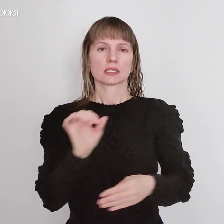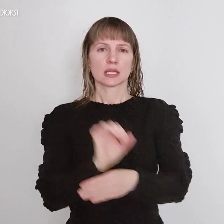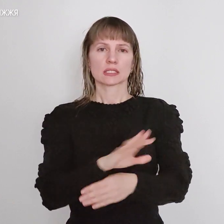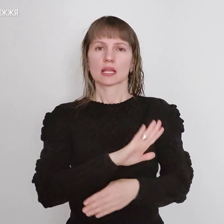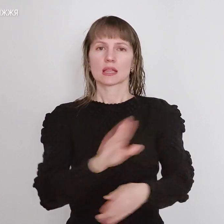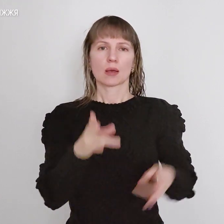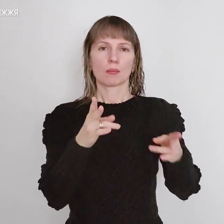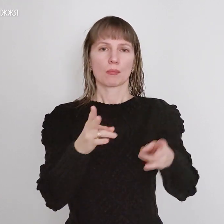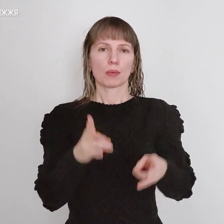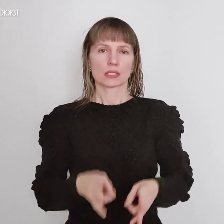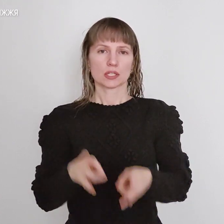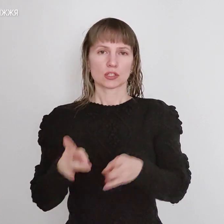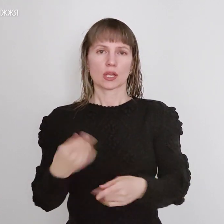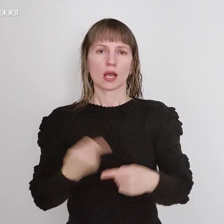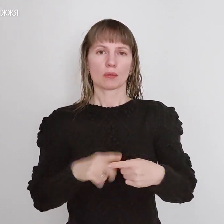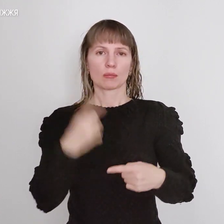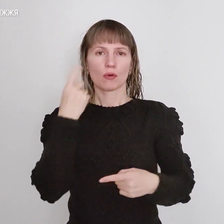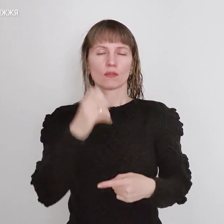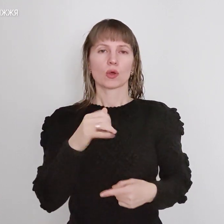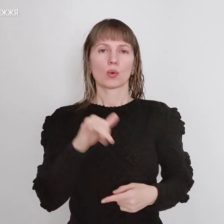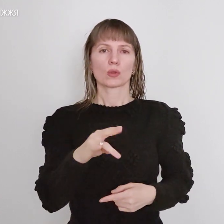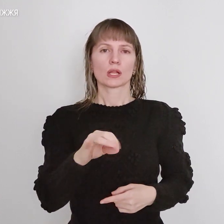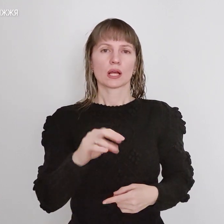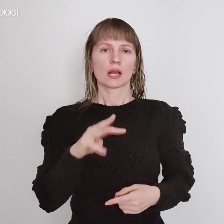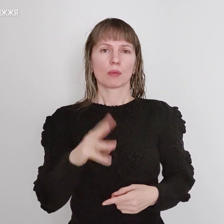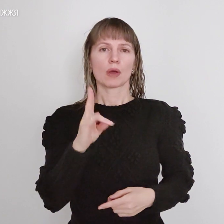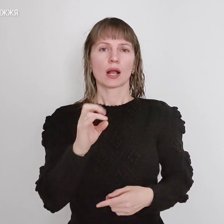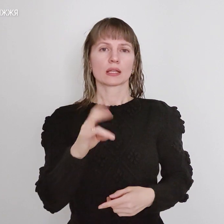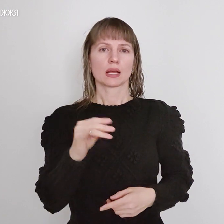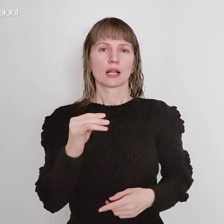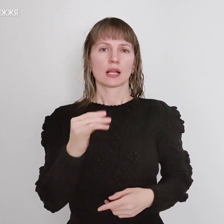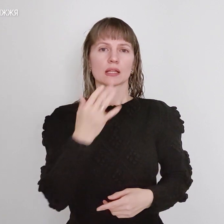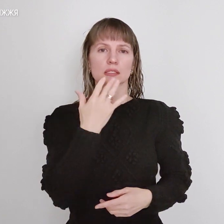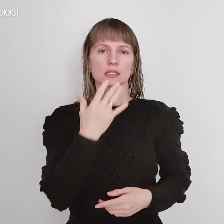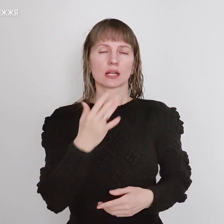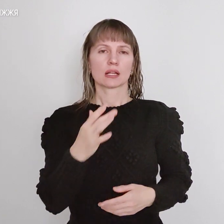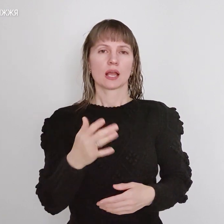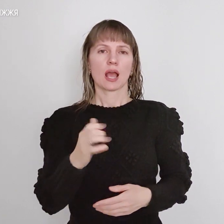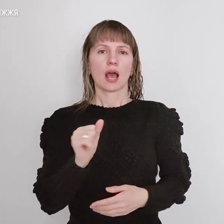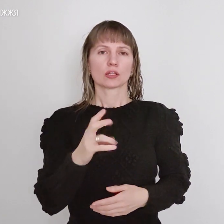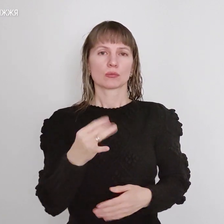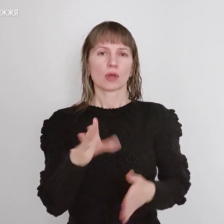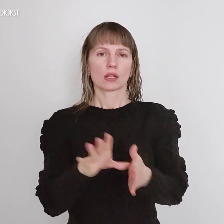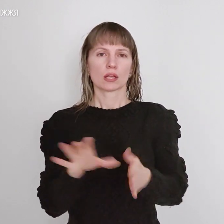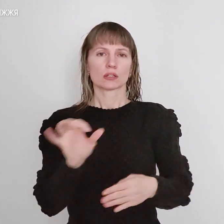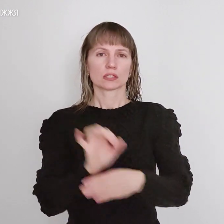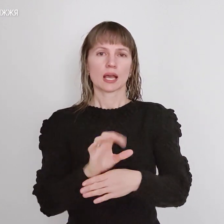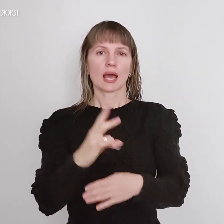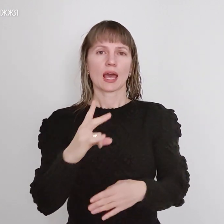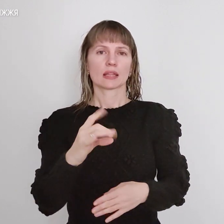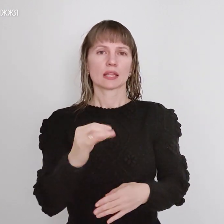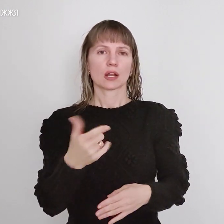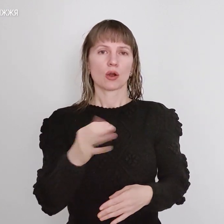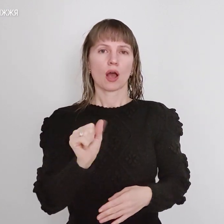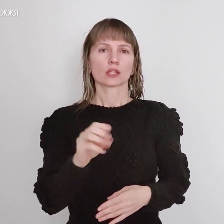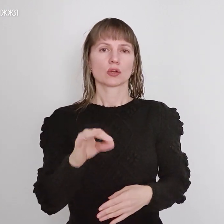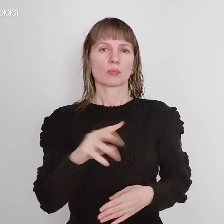Про це повідомили у телеграм-каналі Національної атомної енергогенерувачої компанії «Енергоатом». За словами